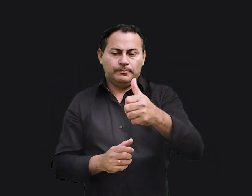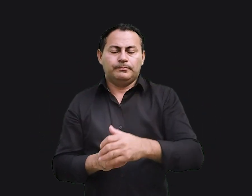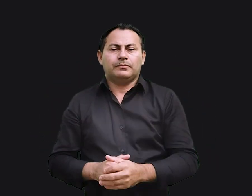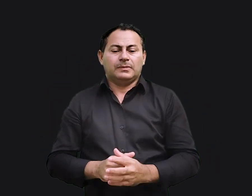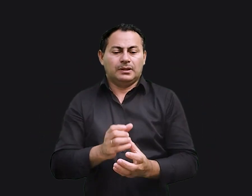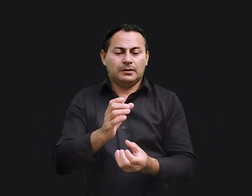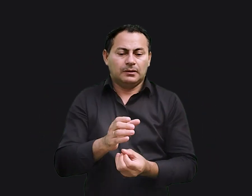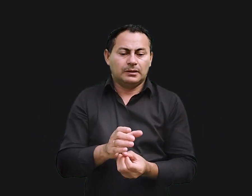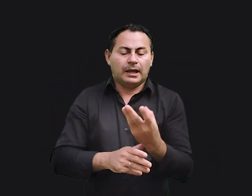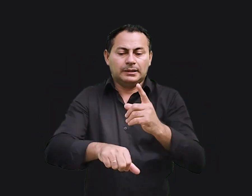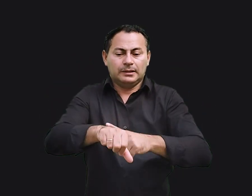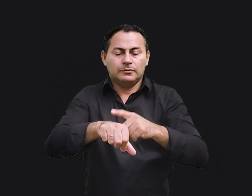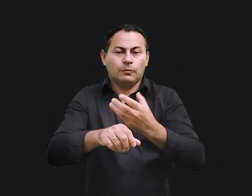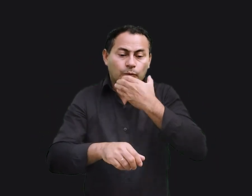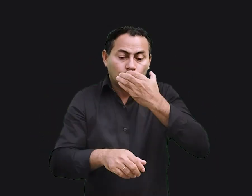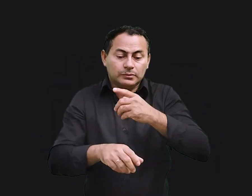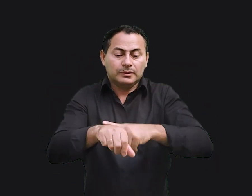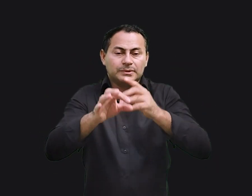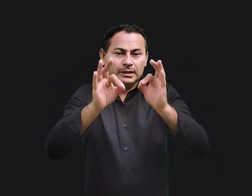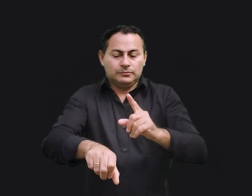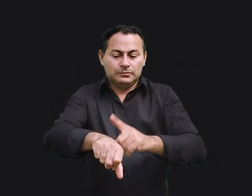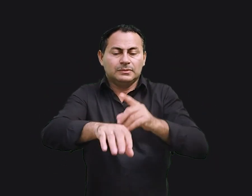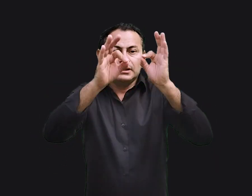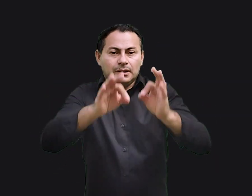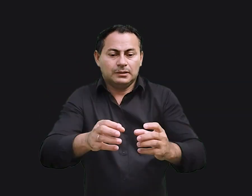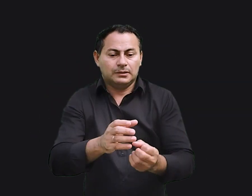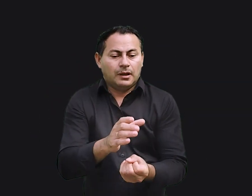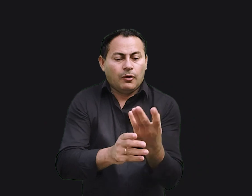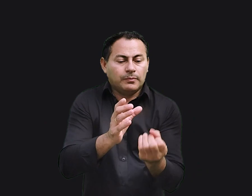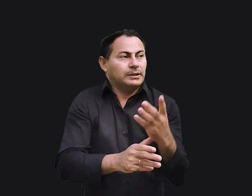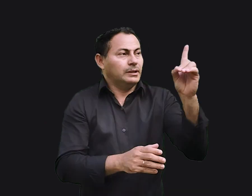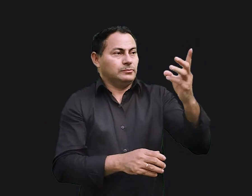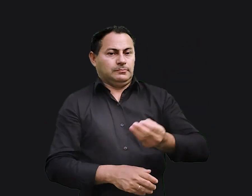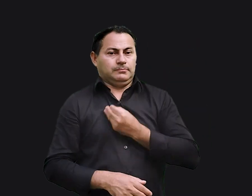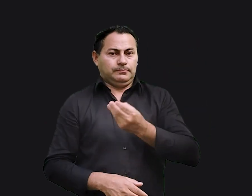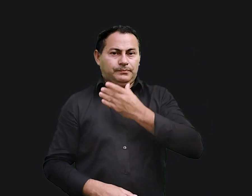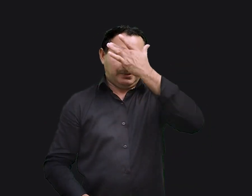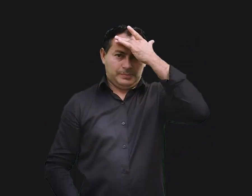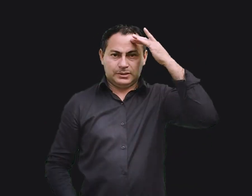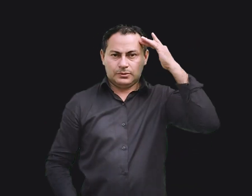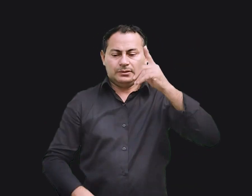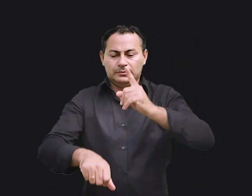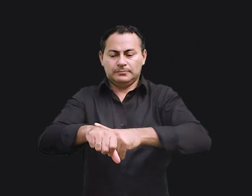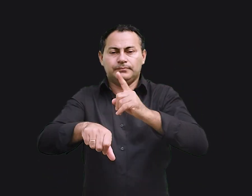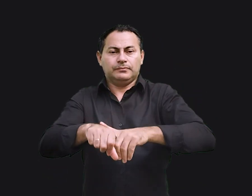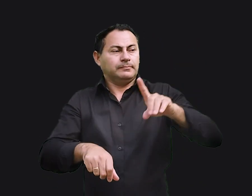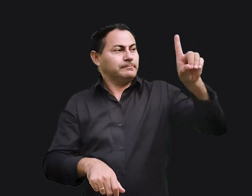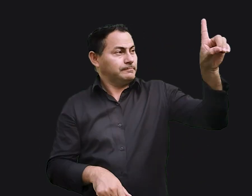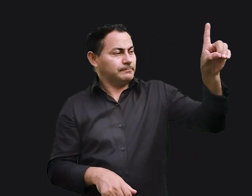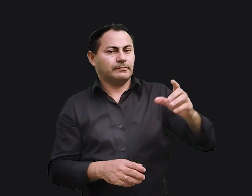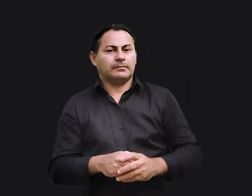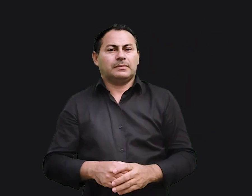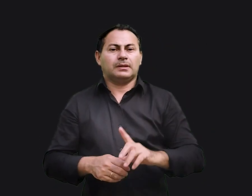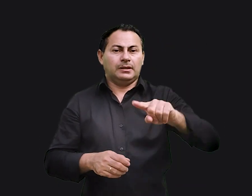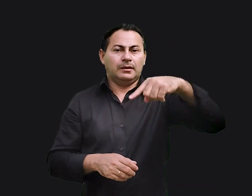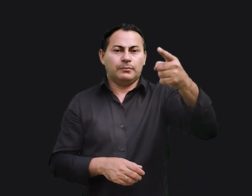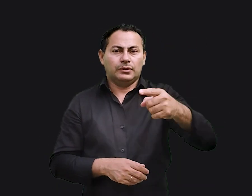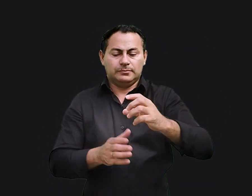dá fruto no tempo certo, no tempo certo, na obra de Deus, na vida de uma pessoa e no tempo de Deus. A seguir, nos